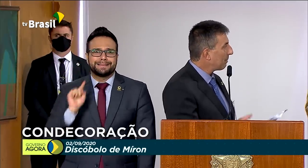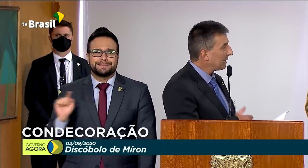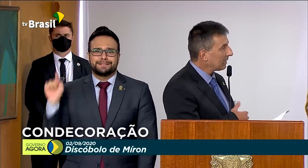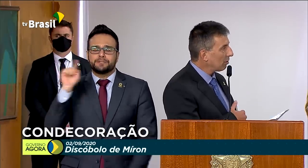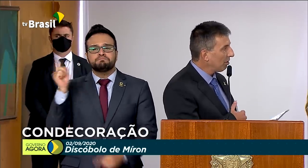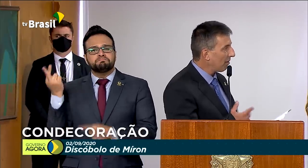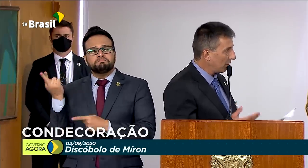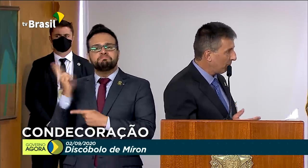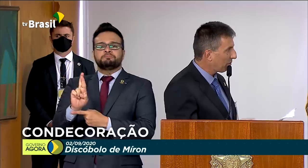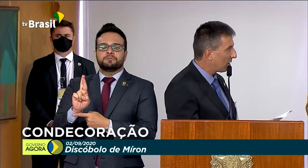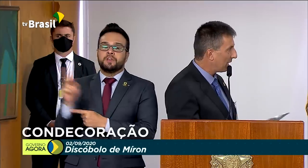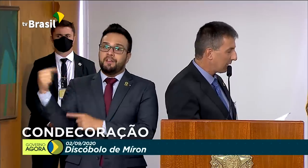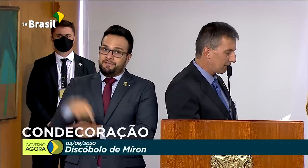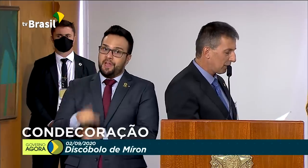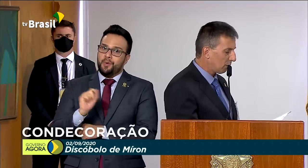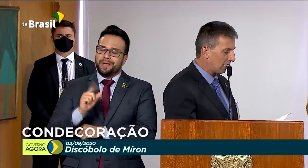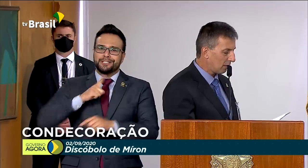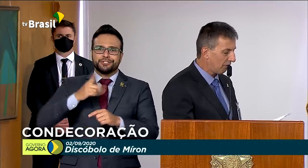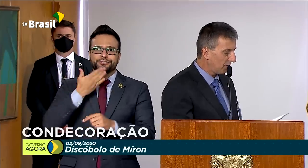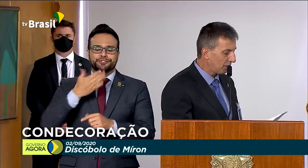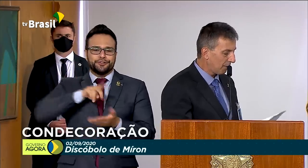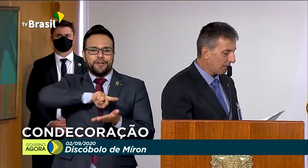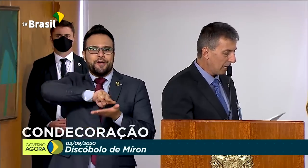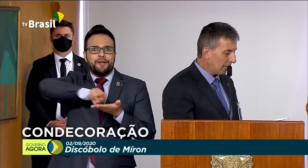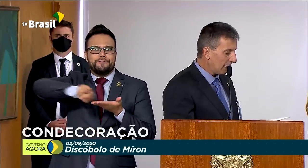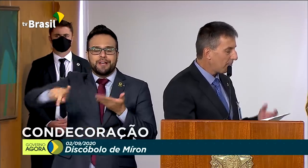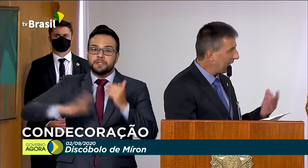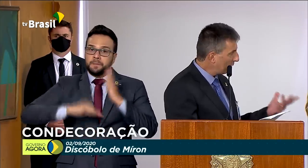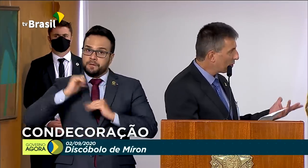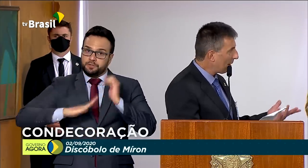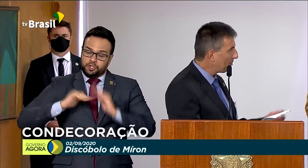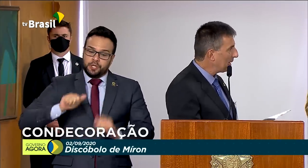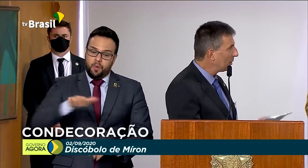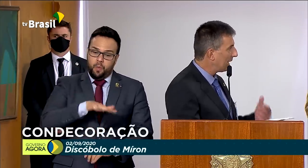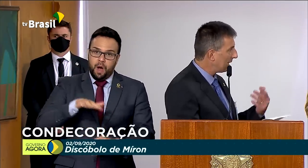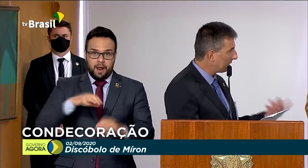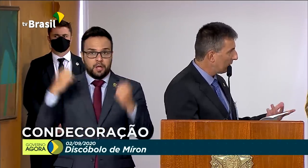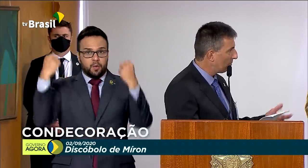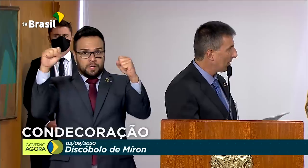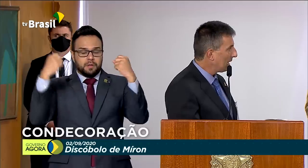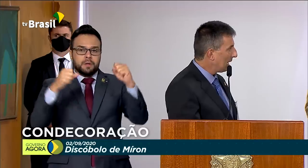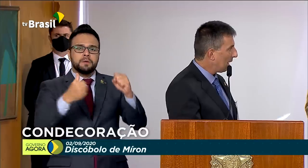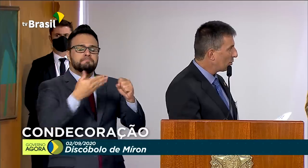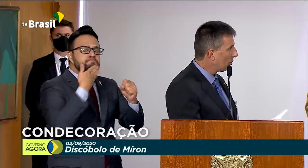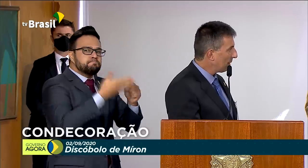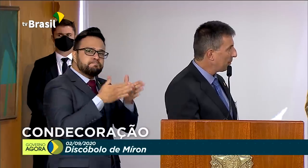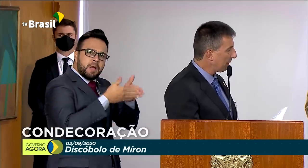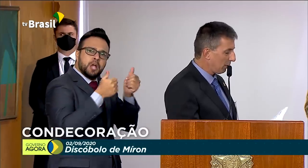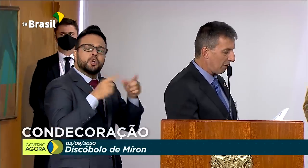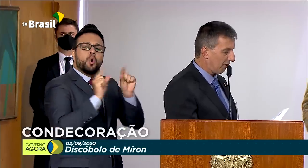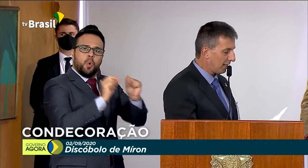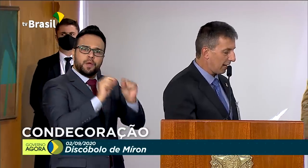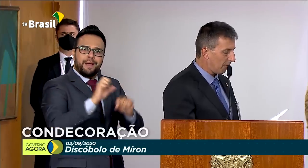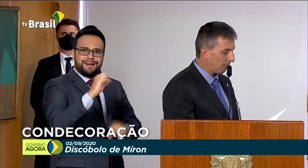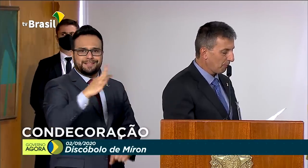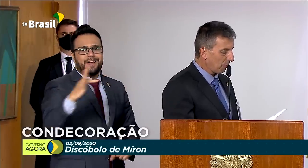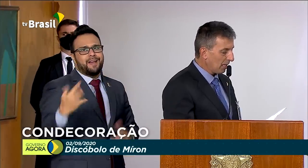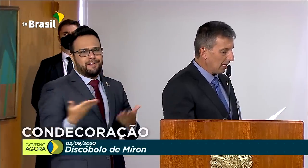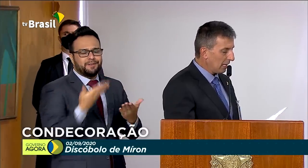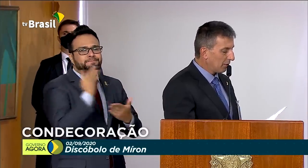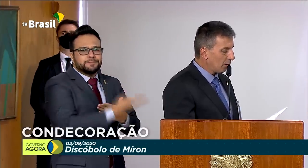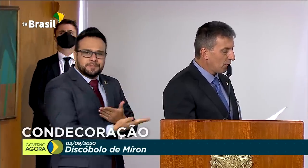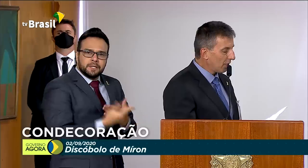representando diversos profissionais de educação física, que pedem o seu apelo em relação ao Supremo Tribunal Federal,